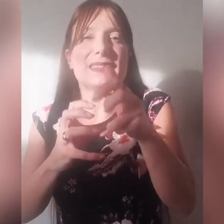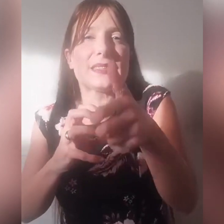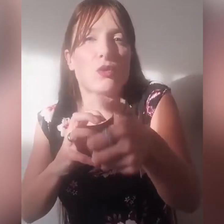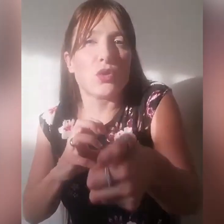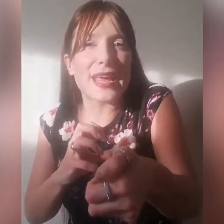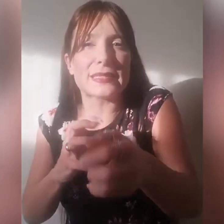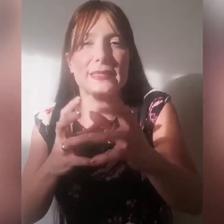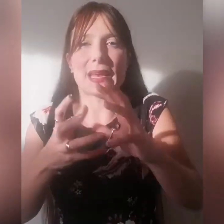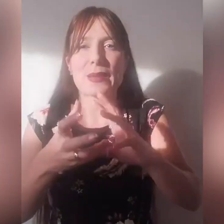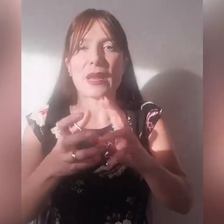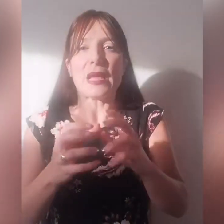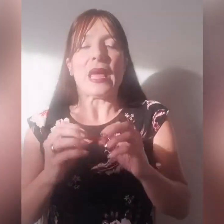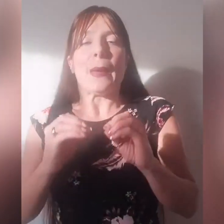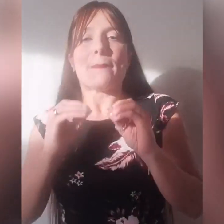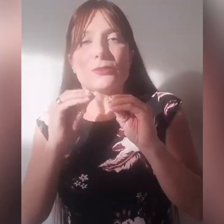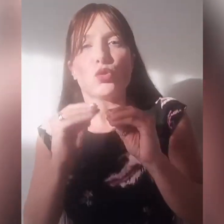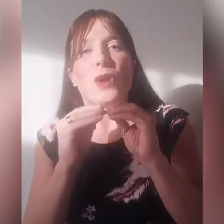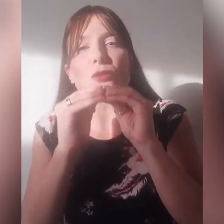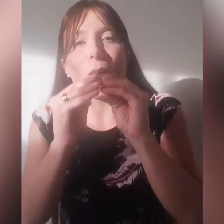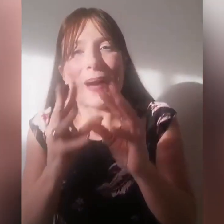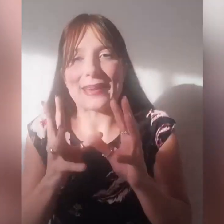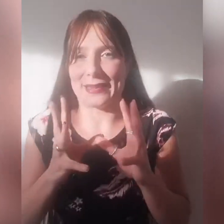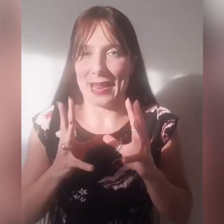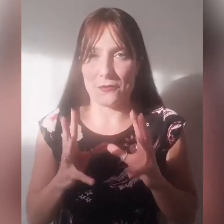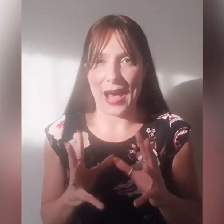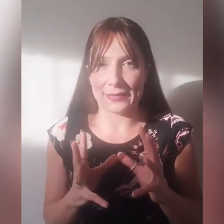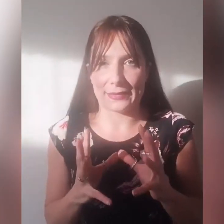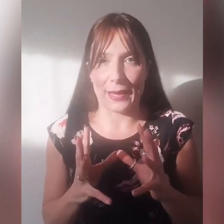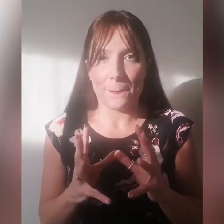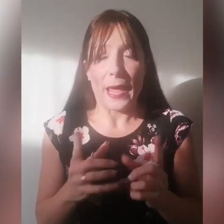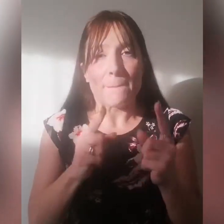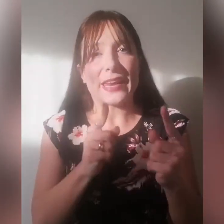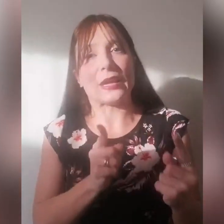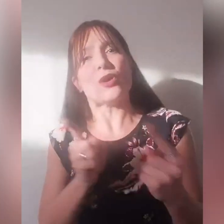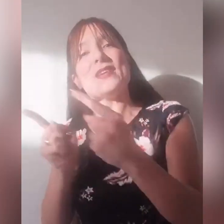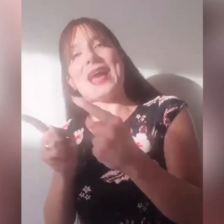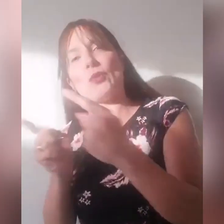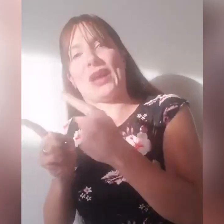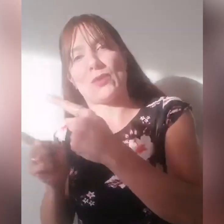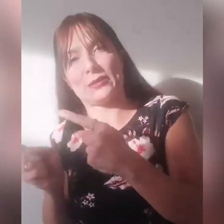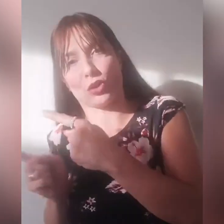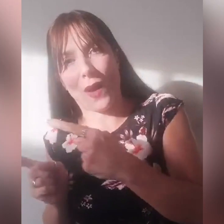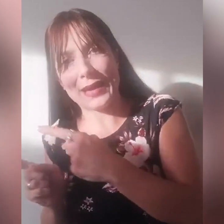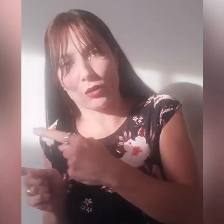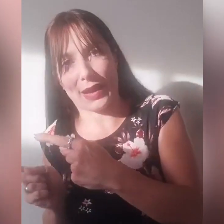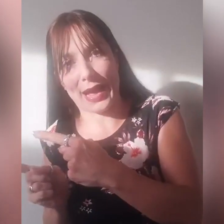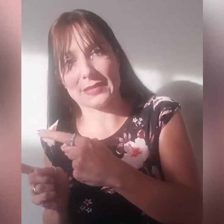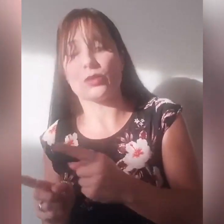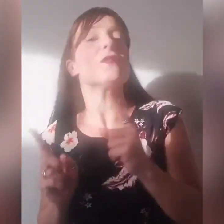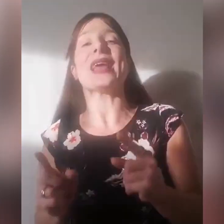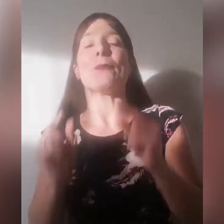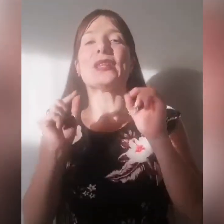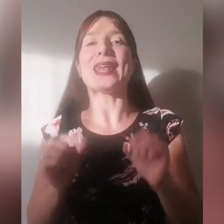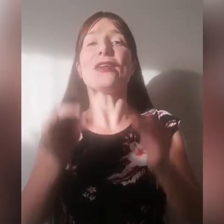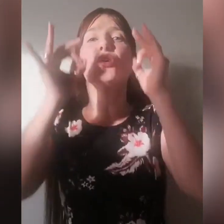insicurezze, ma tu la tua parte l'hai fatta, perché noi veniamo da un altro anno ragazzi, noi veniamo dall'anno